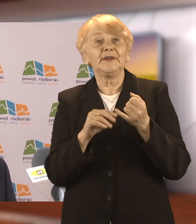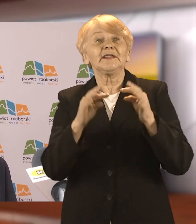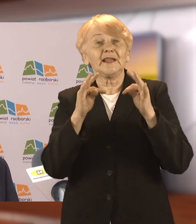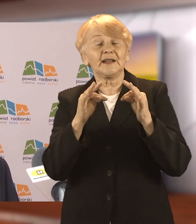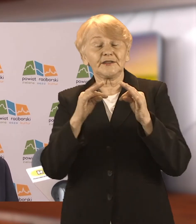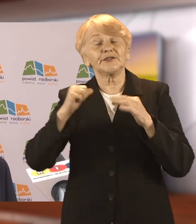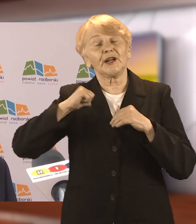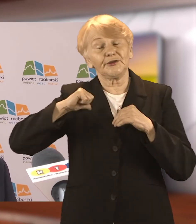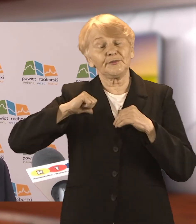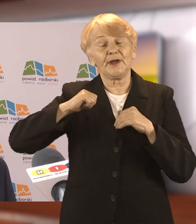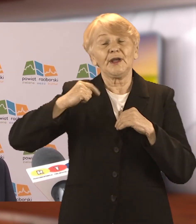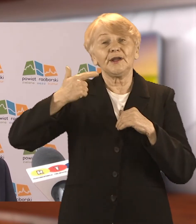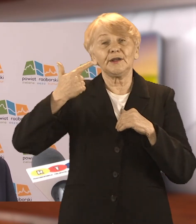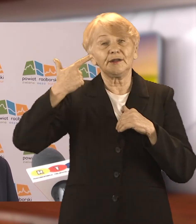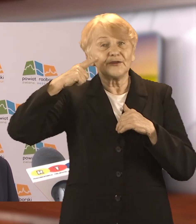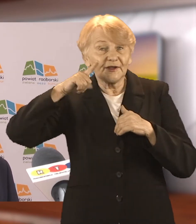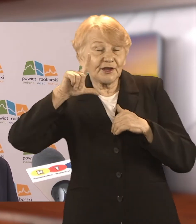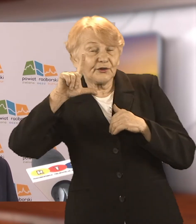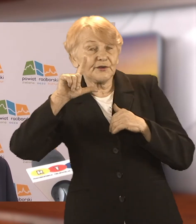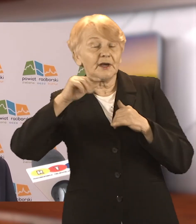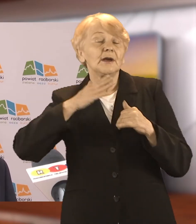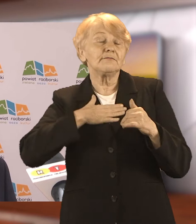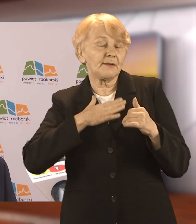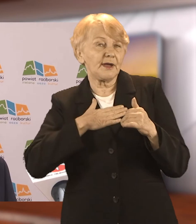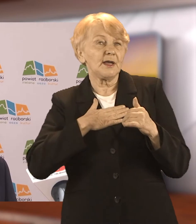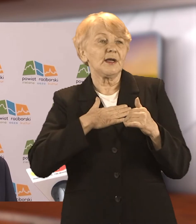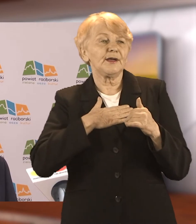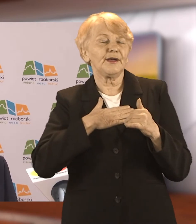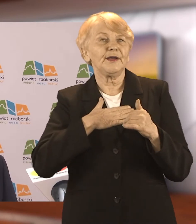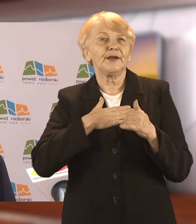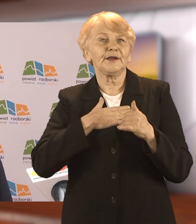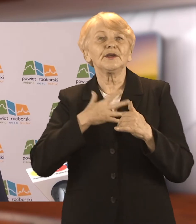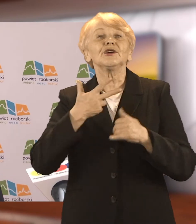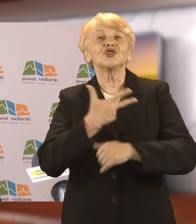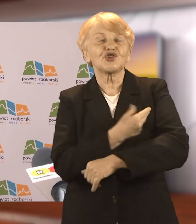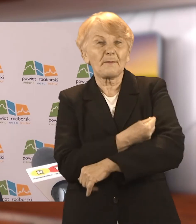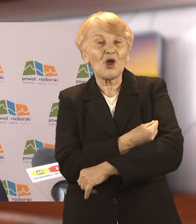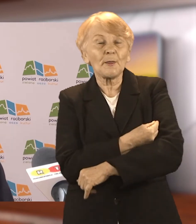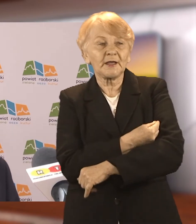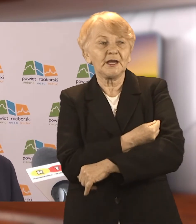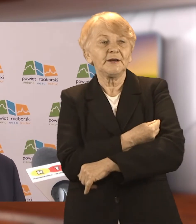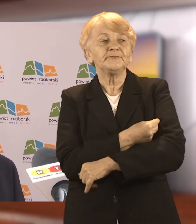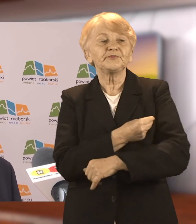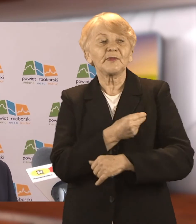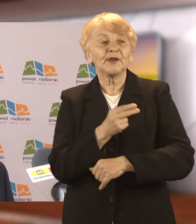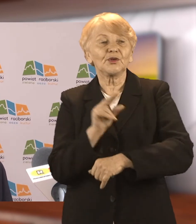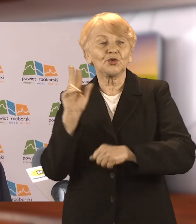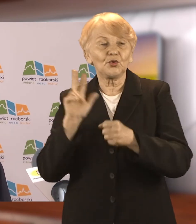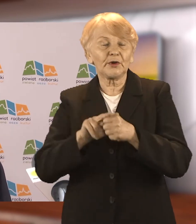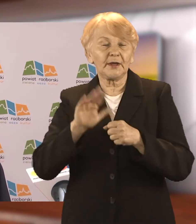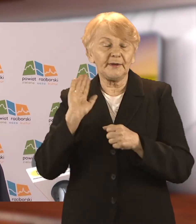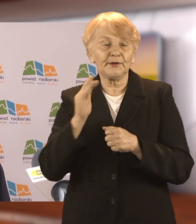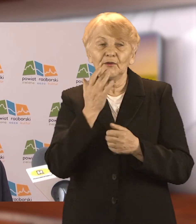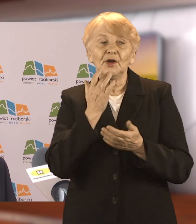Jeżeli chodzi o przyjęcie tego obiektu, został on przyjęty i pod względem formalnym, bo może nie tyle